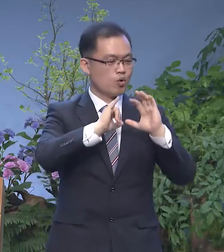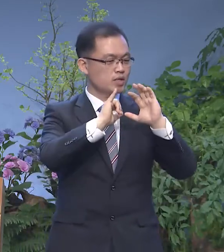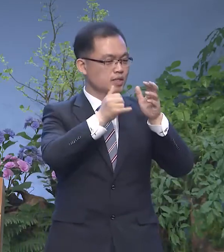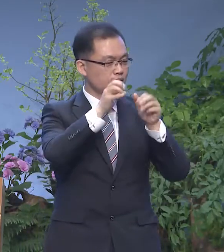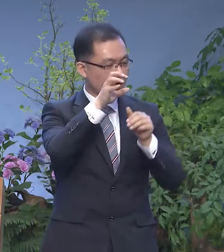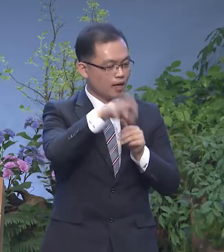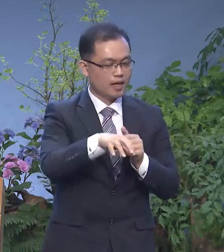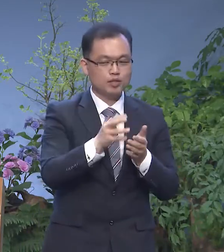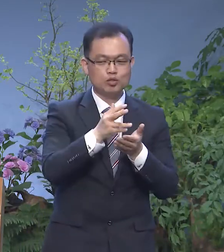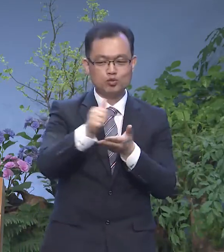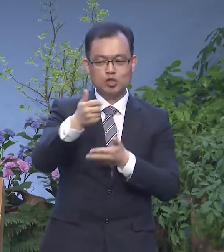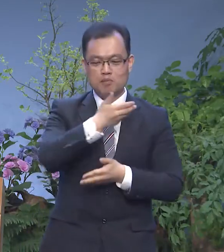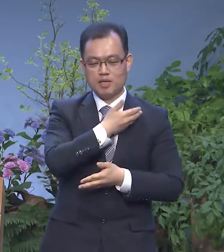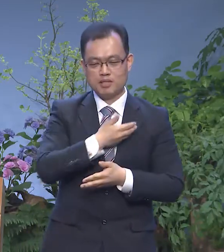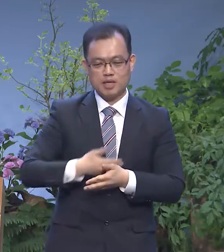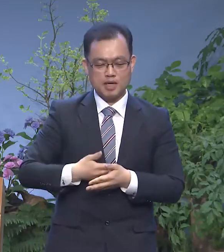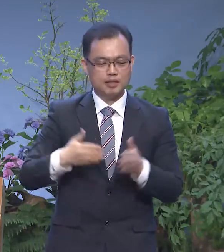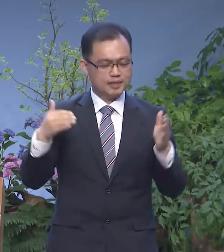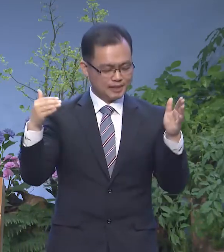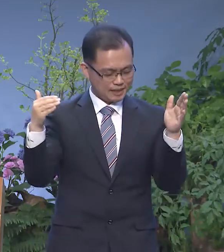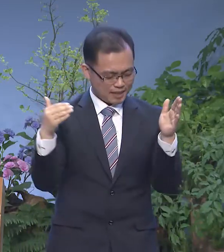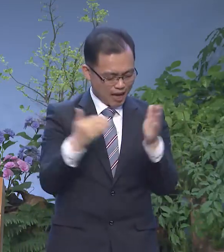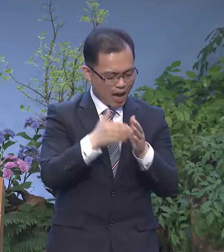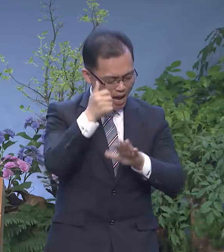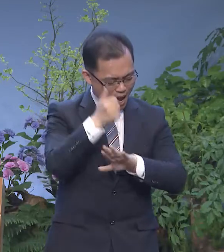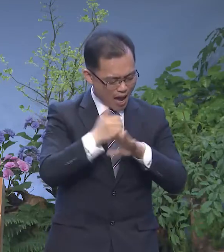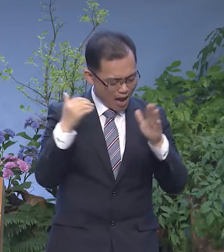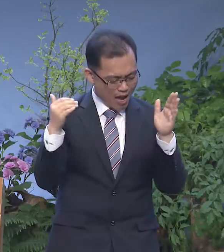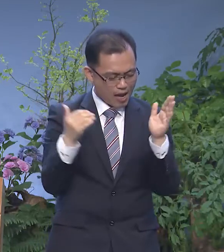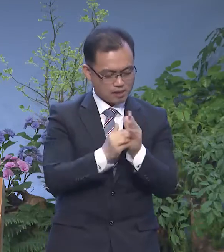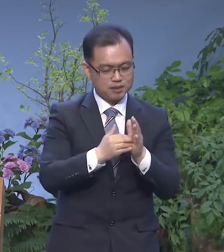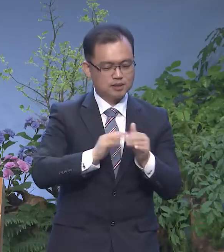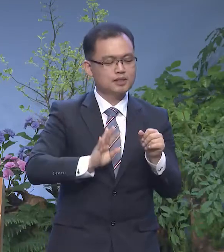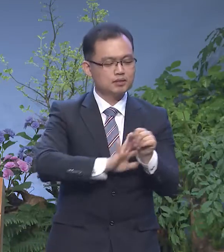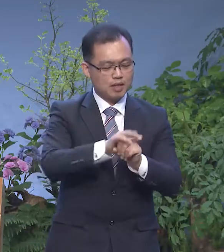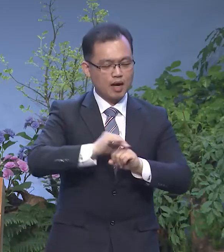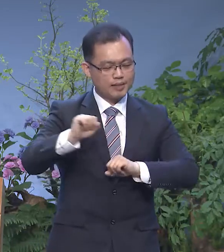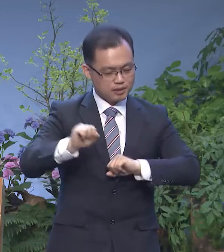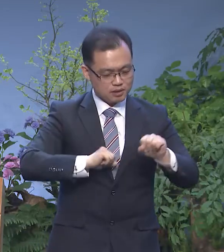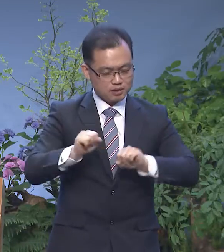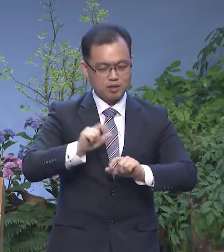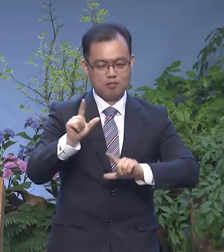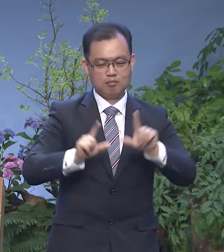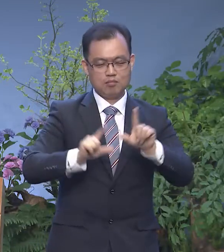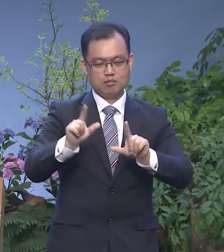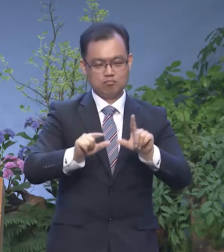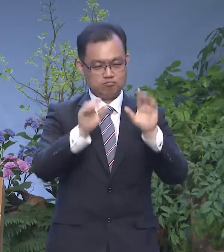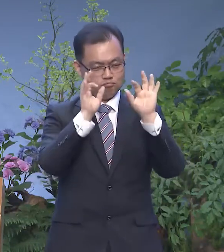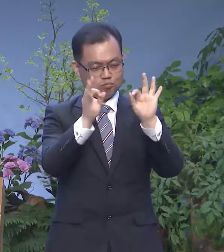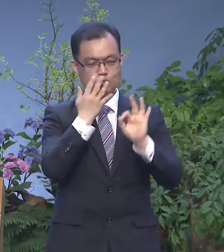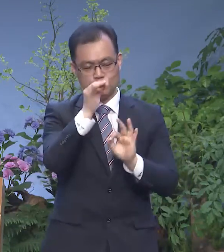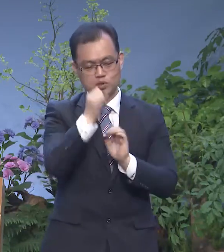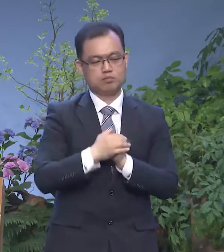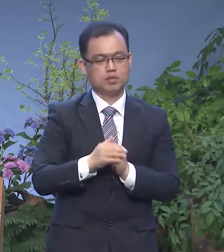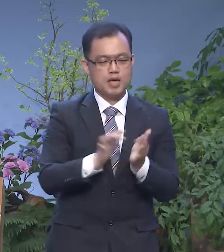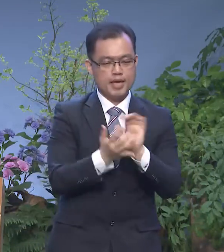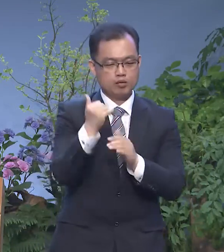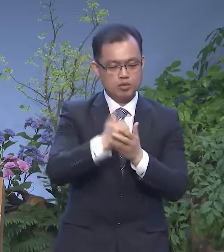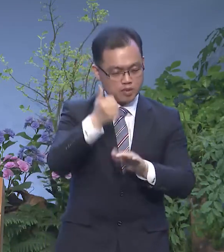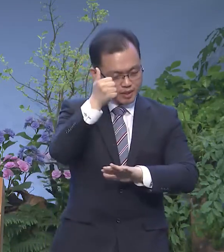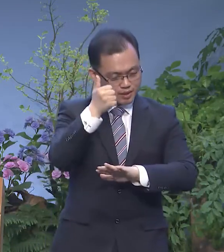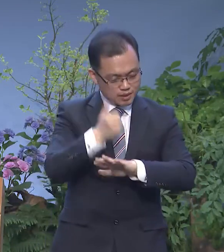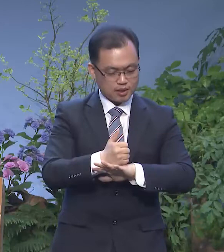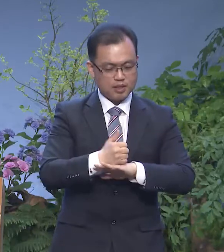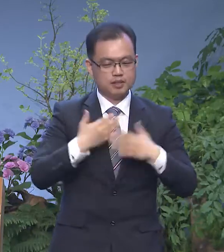있는 주님의 제자들을 끝까지 사랑을 실천하시는 모습을 볼 수 있는 것입니다 예수님은 끝까지 약한